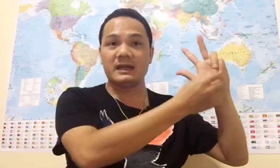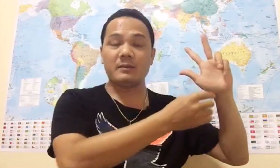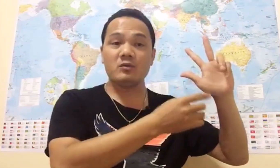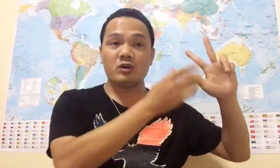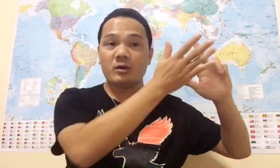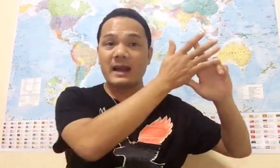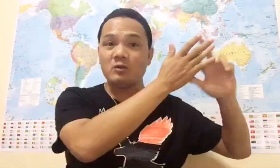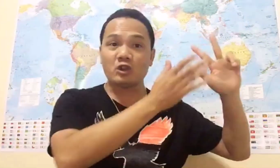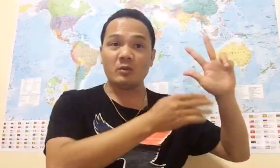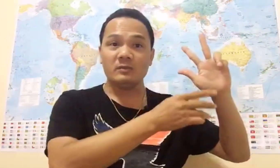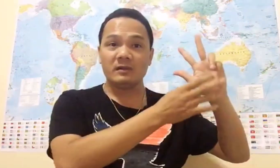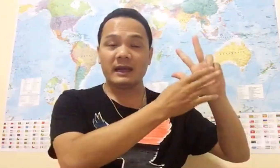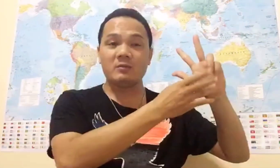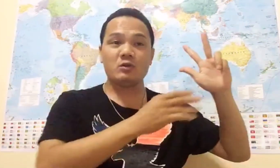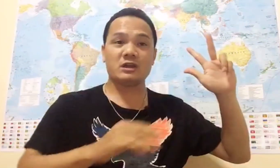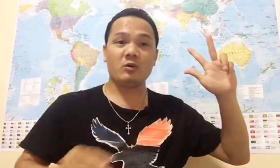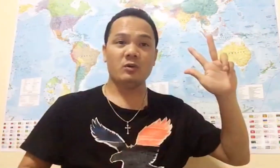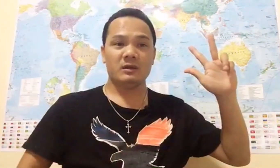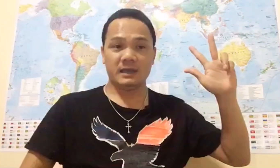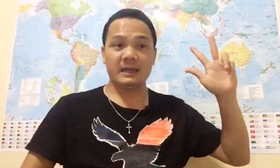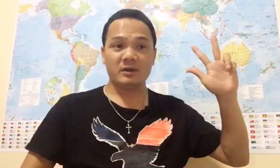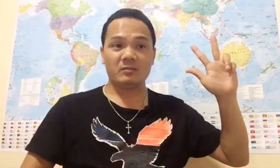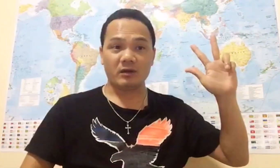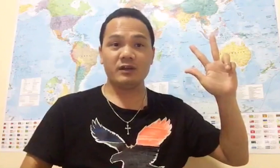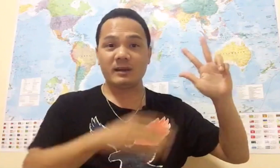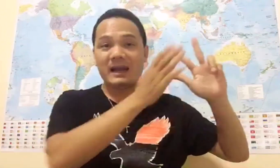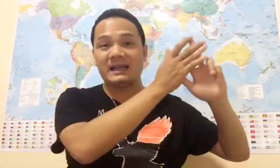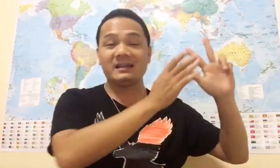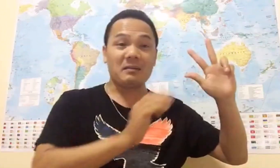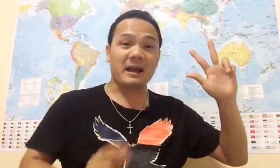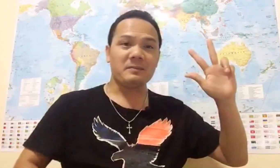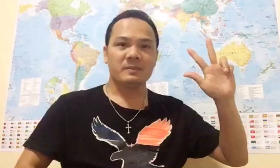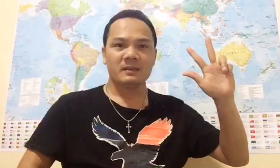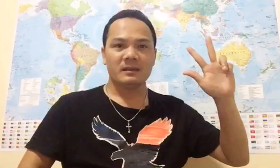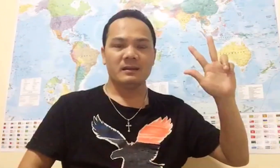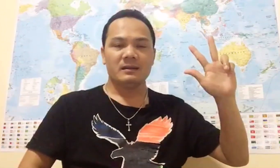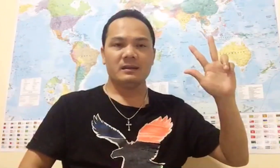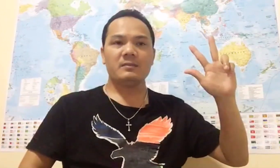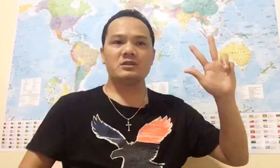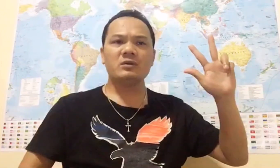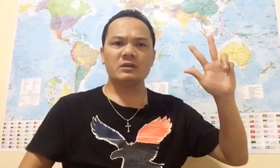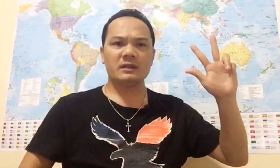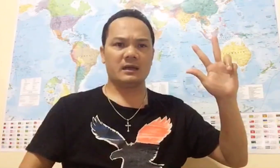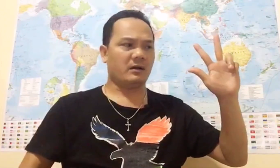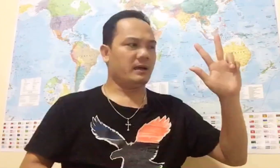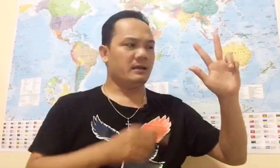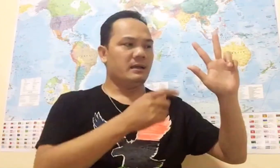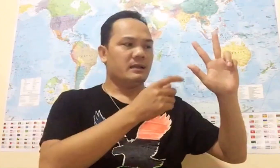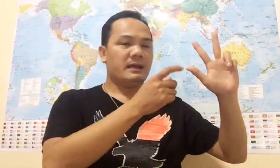5 ông vua có 3 ông vua tốt 2 ông vua xấu Vẫn kìm được bỏ phiếu 2 ông này vẫn thắng mà Nhưng mà xui cho nhân loại Thì